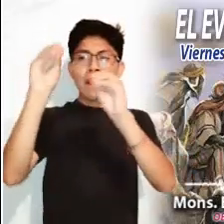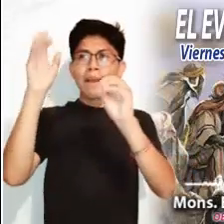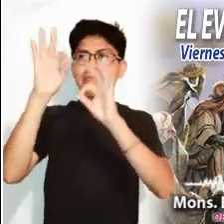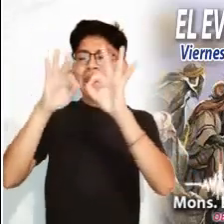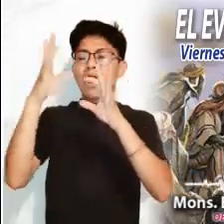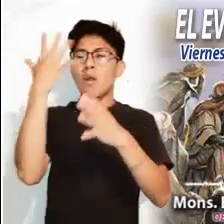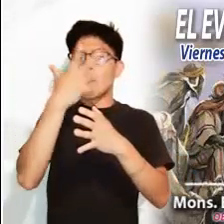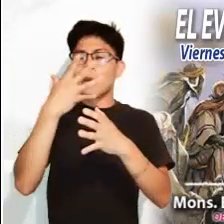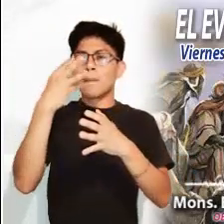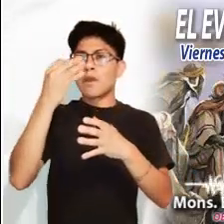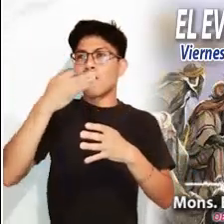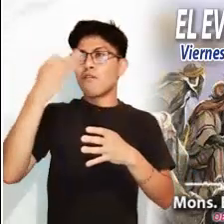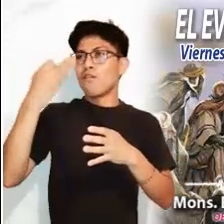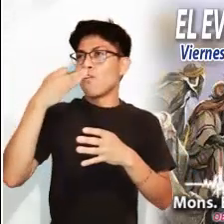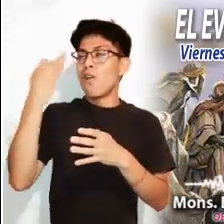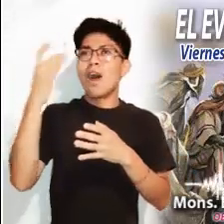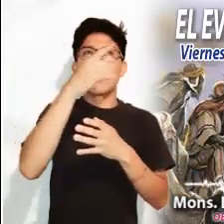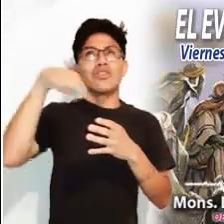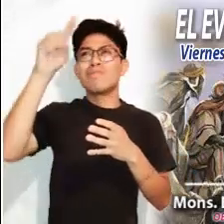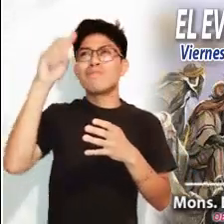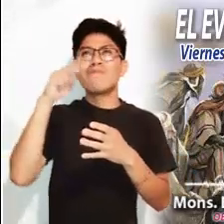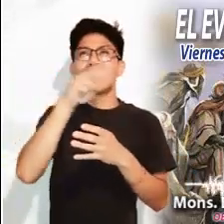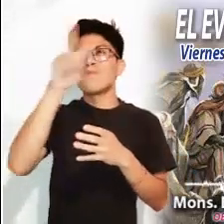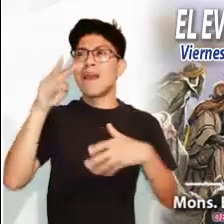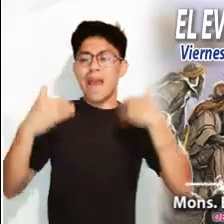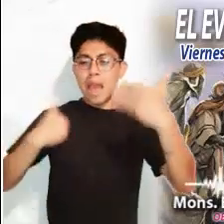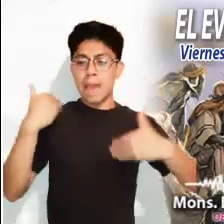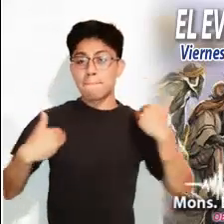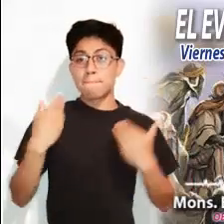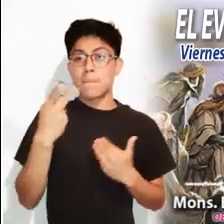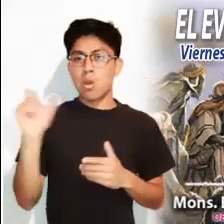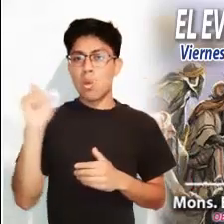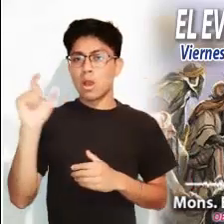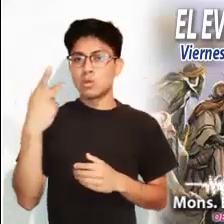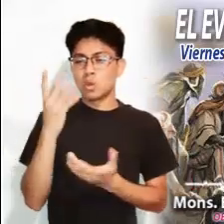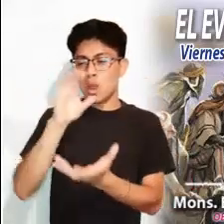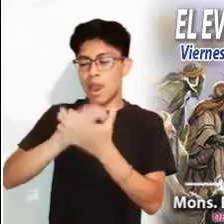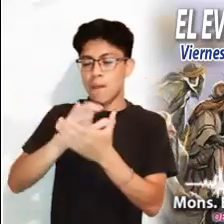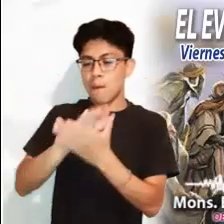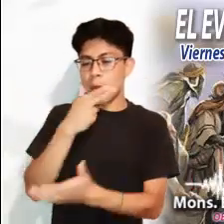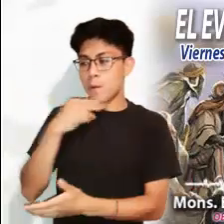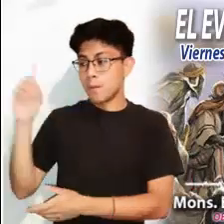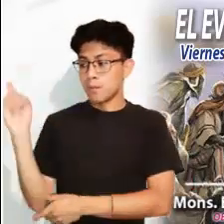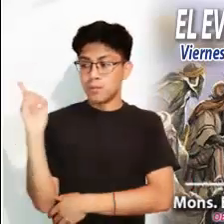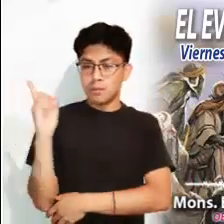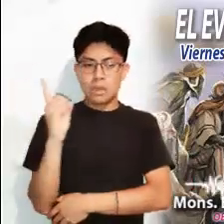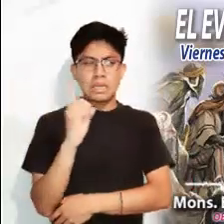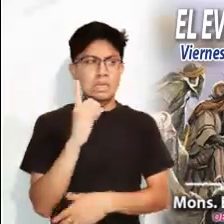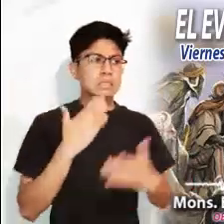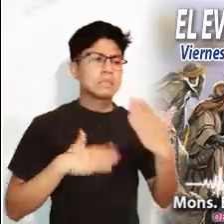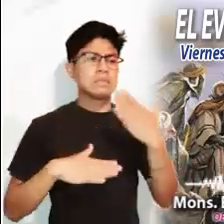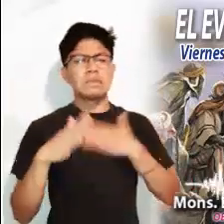no pareciera tan descuidada. Un adorno por aquí, un detalle por allá, unas flores para que alegraran un poco el ambiente.